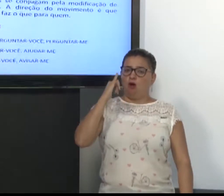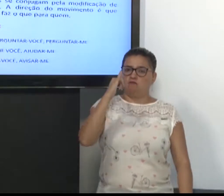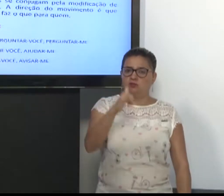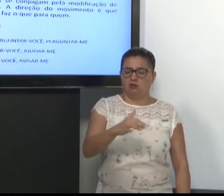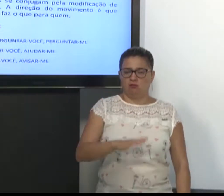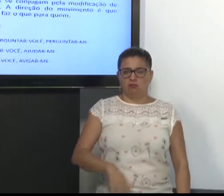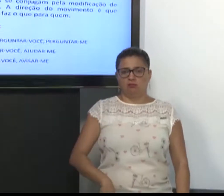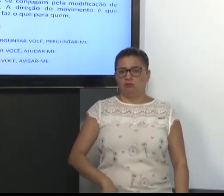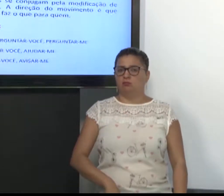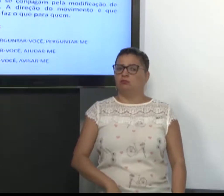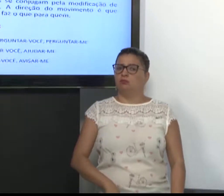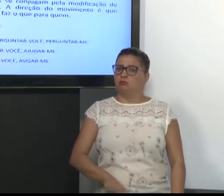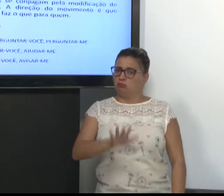Eu avisei você.